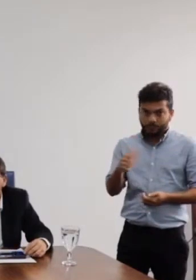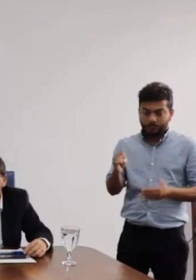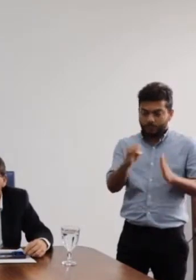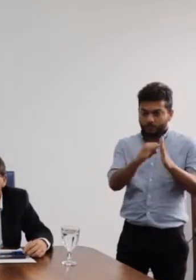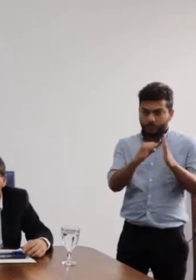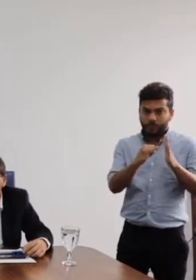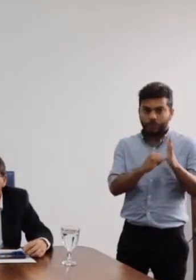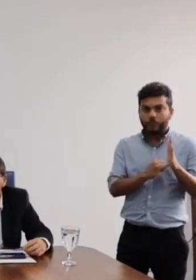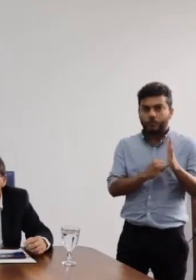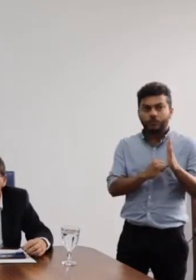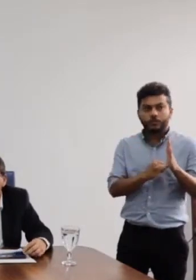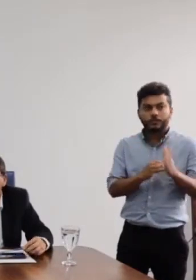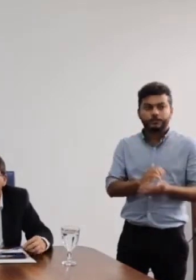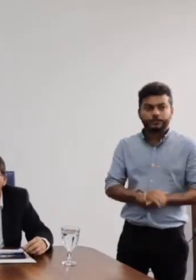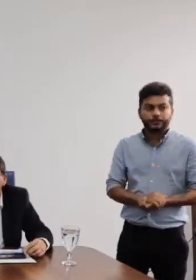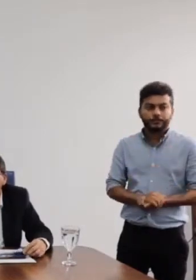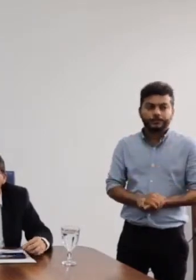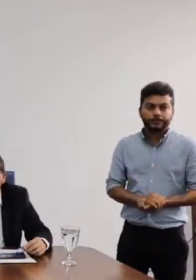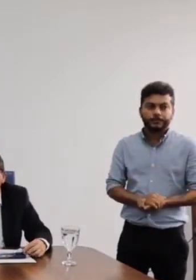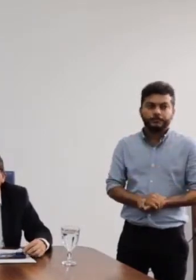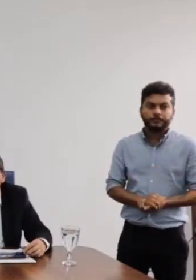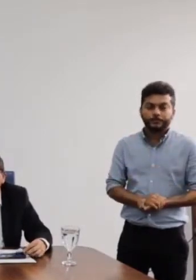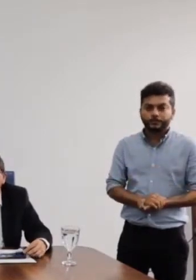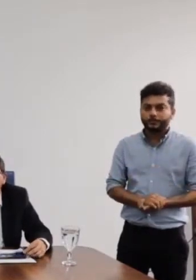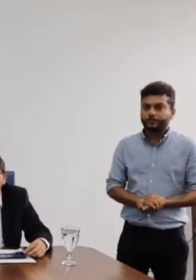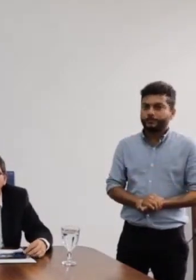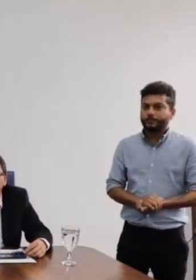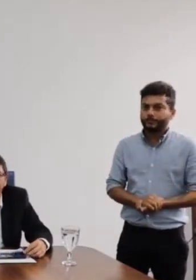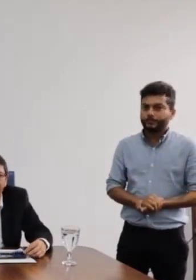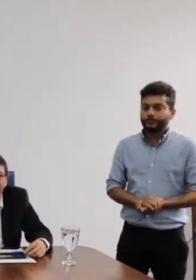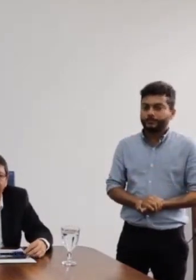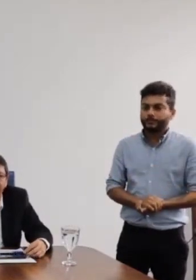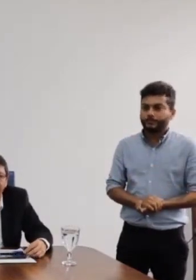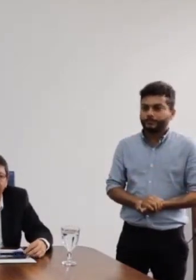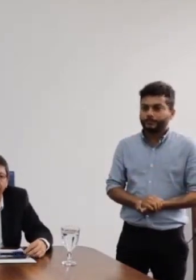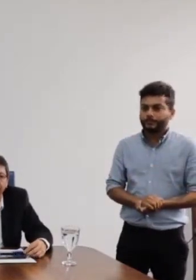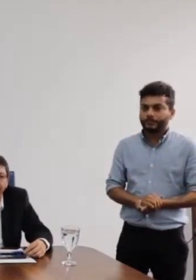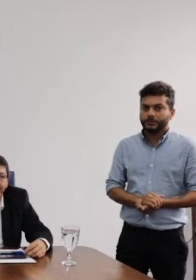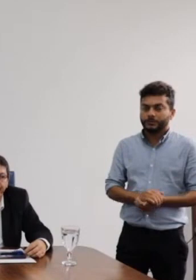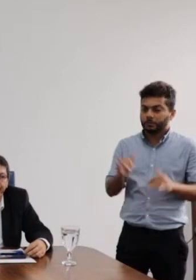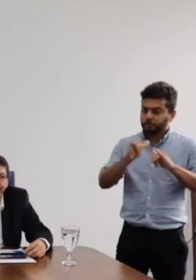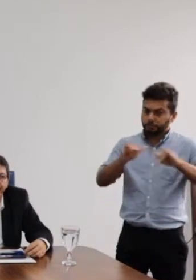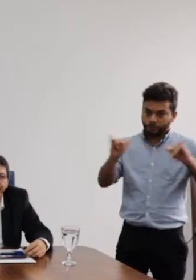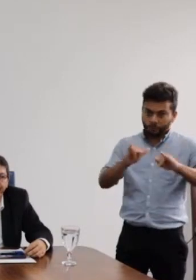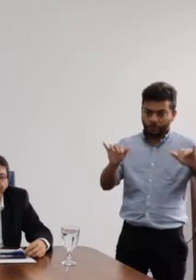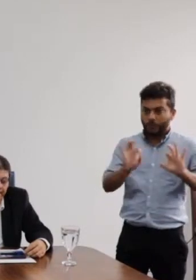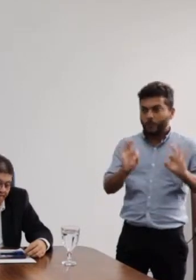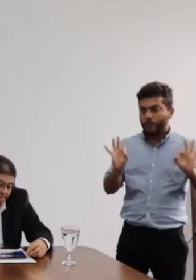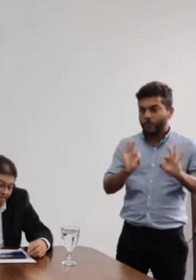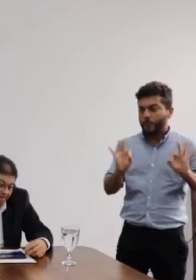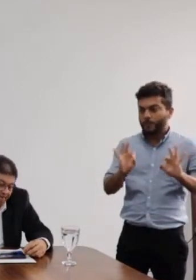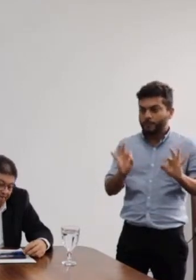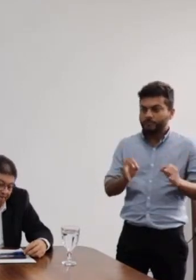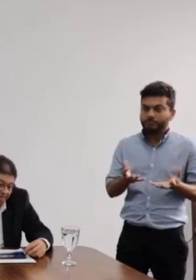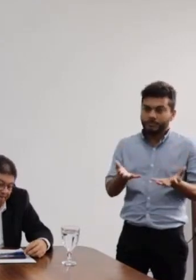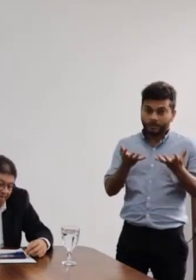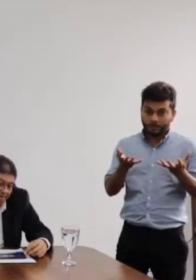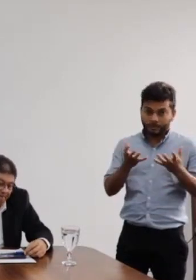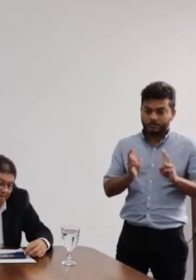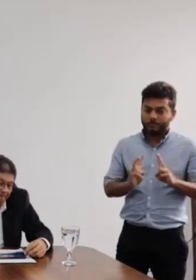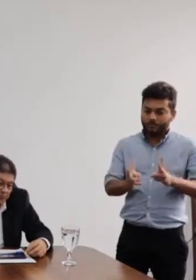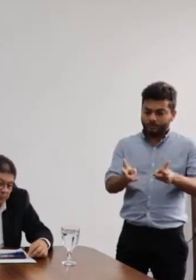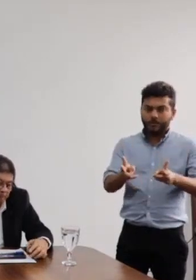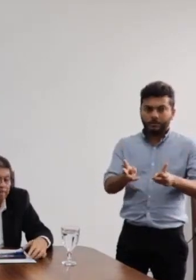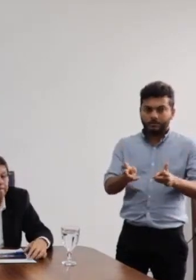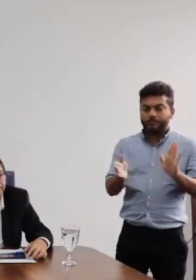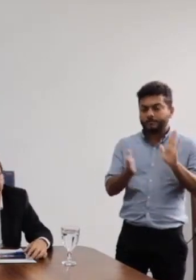inscrições para informe, eu gostaria de prosseguir